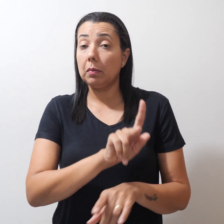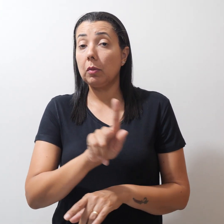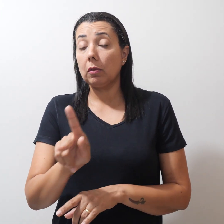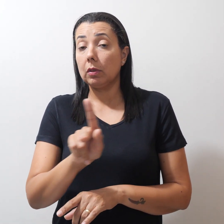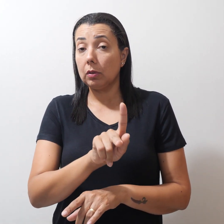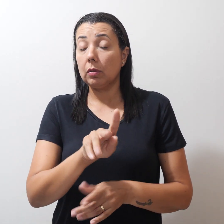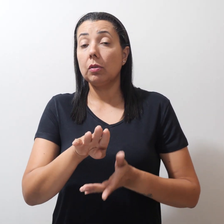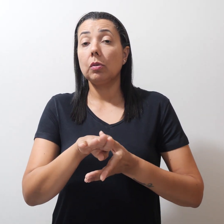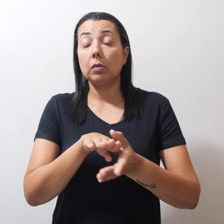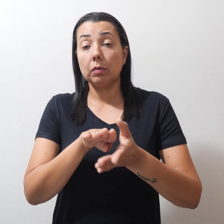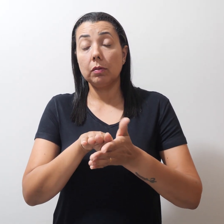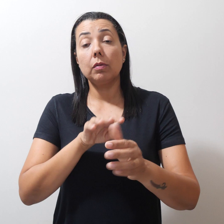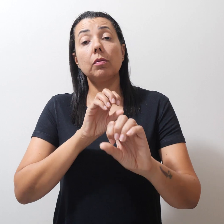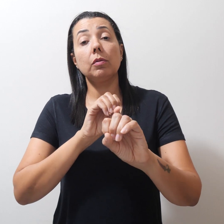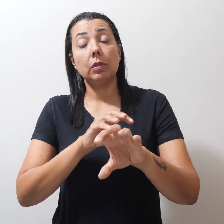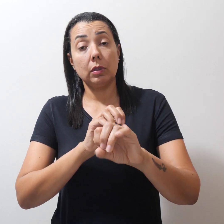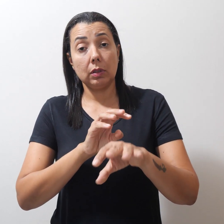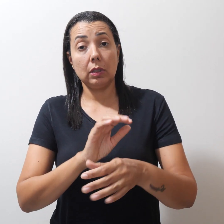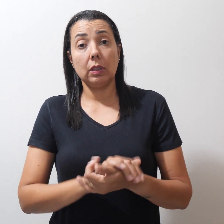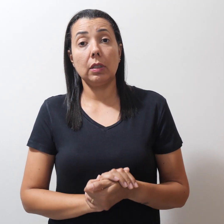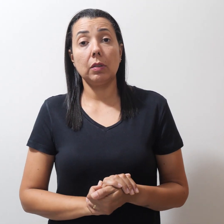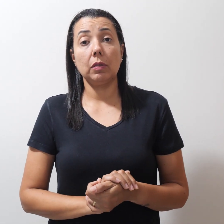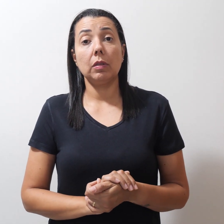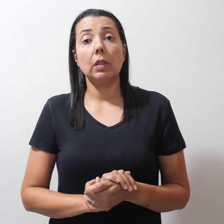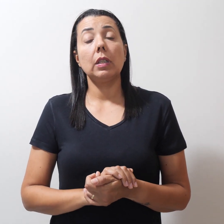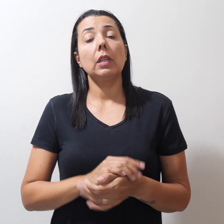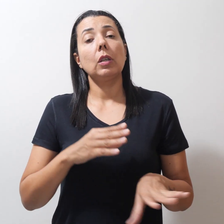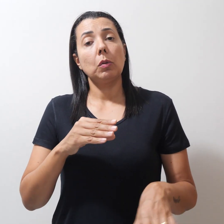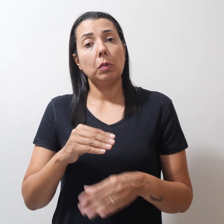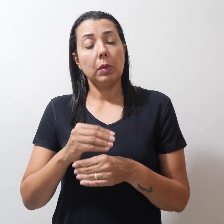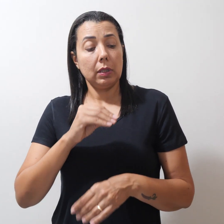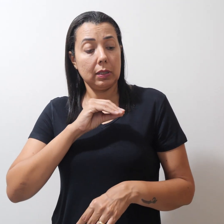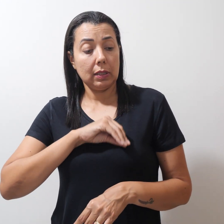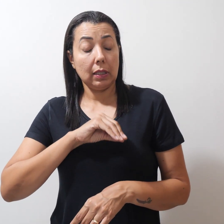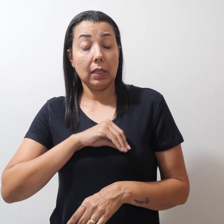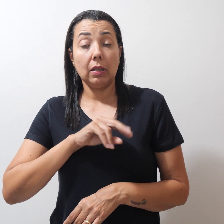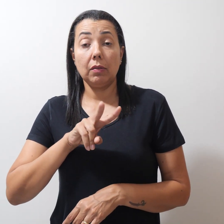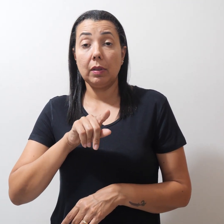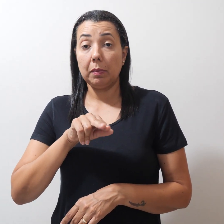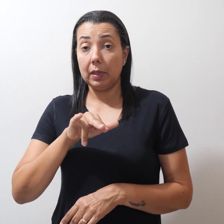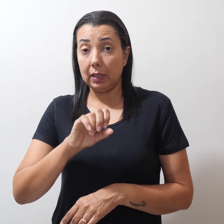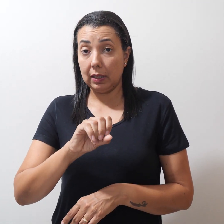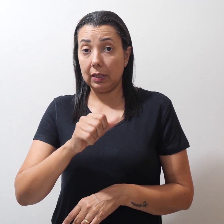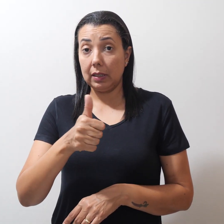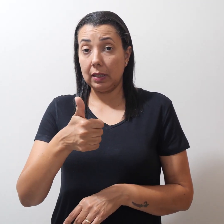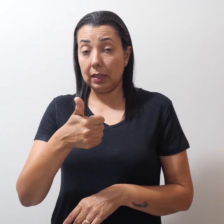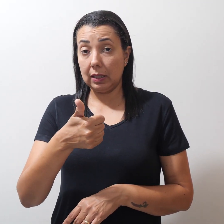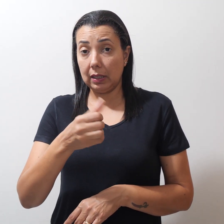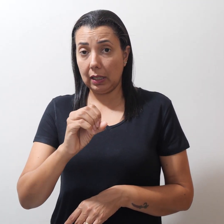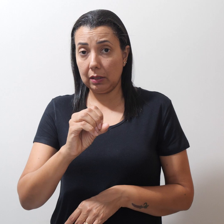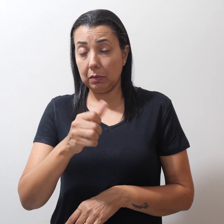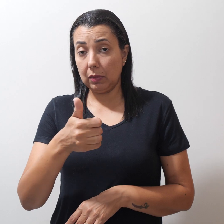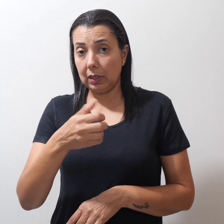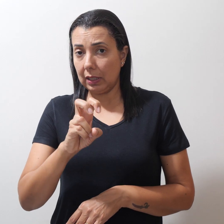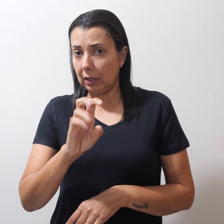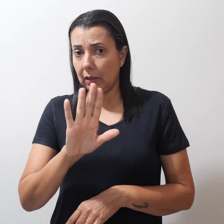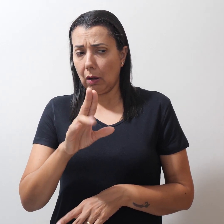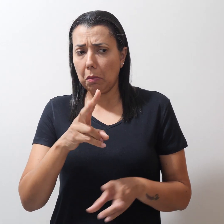orientadores educacionais que recebem VP NIS, de décimos e quintos, não perceberam o